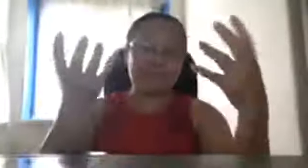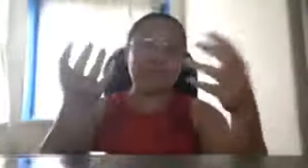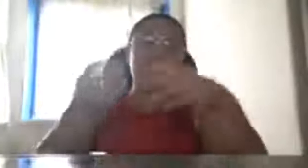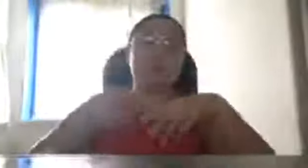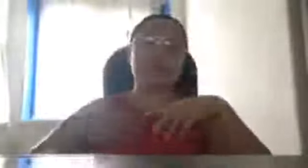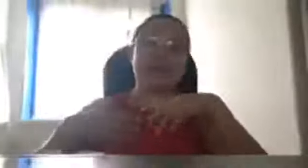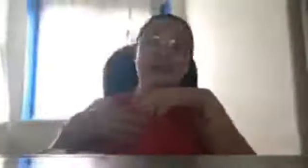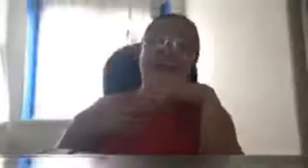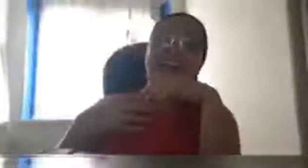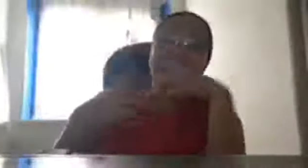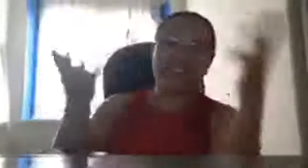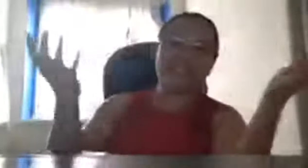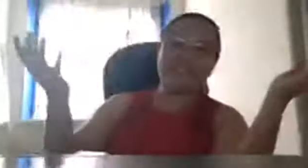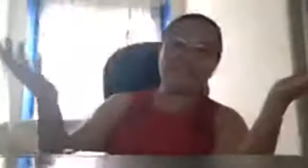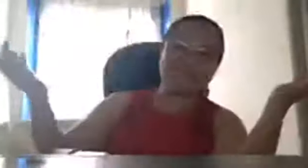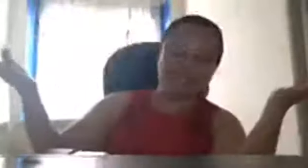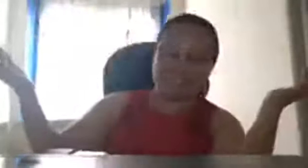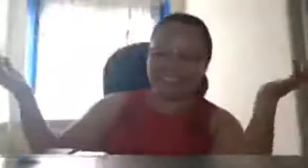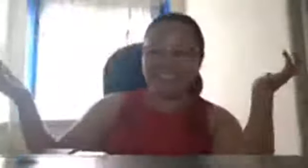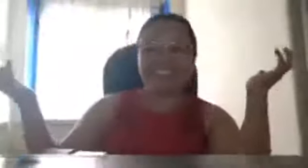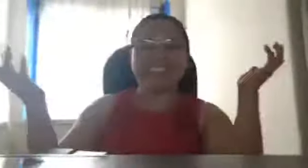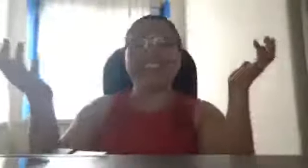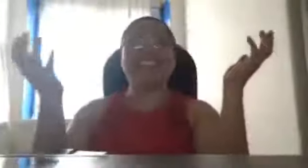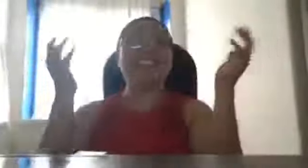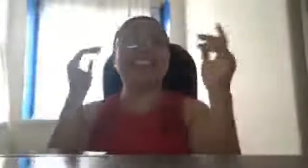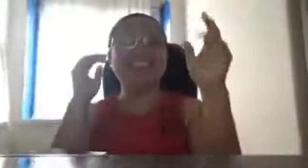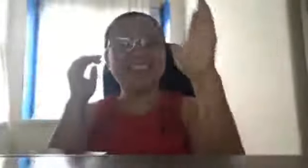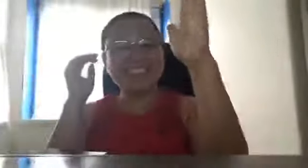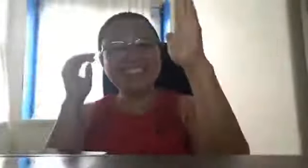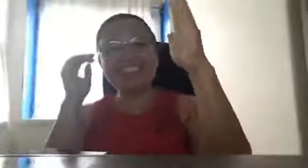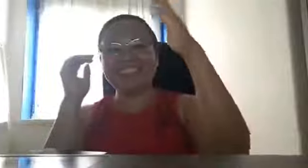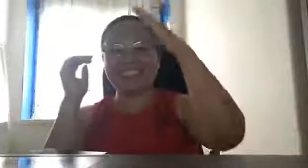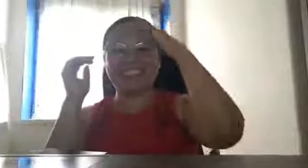basura lahat lang ng basura ang lilinisin ko joke